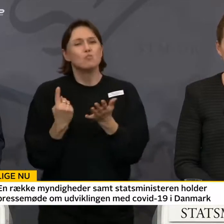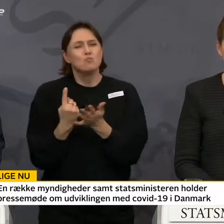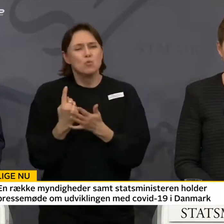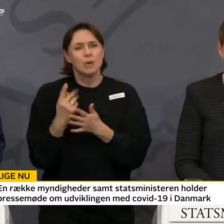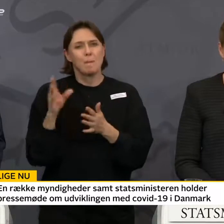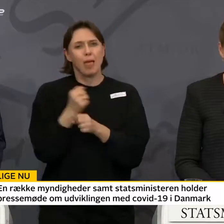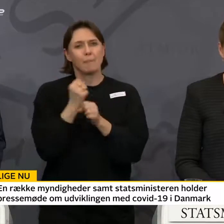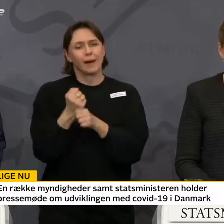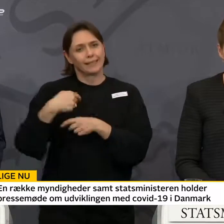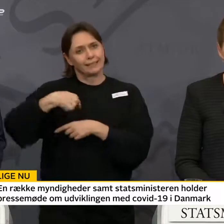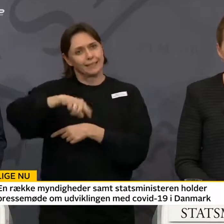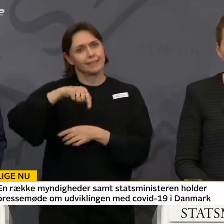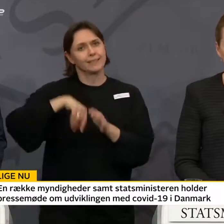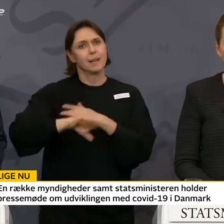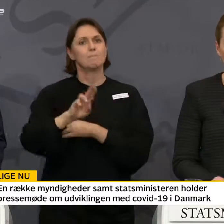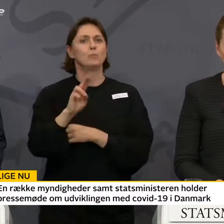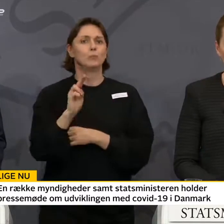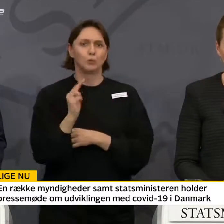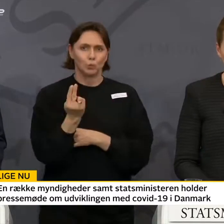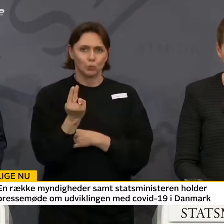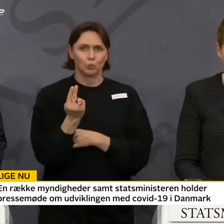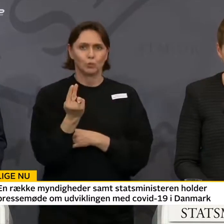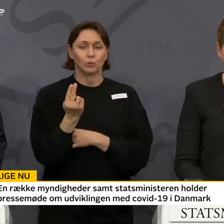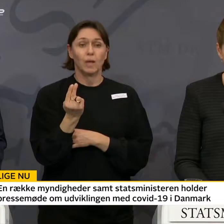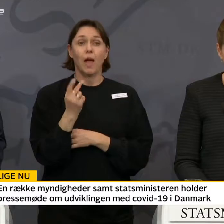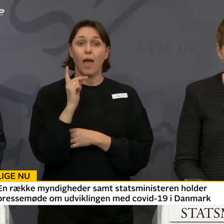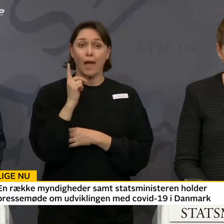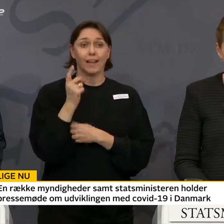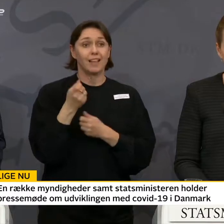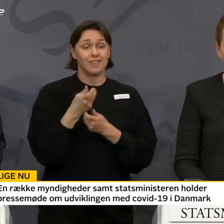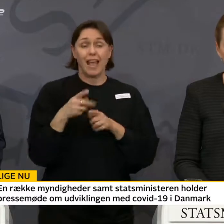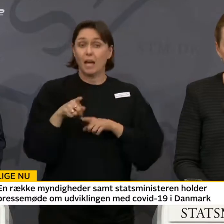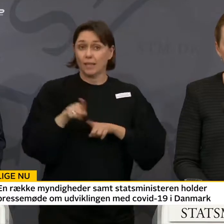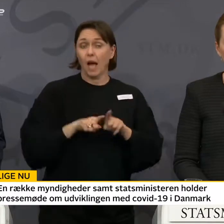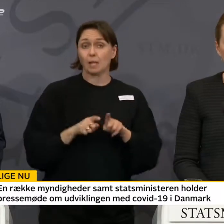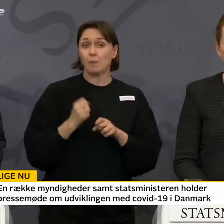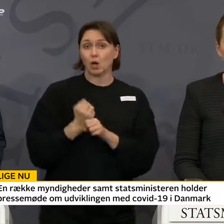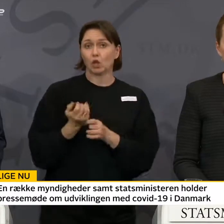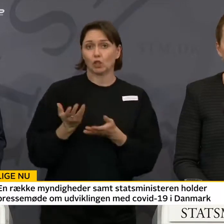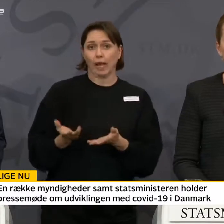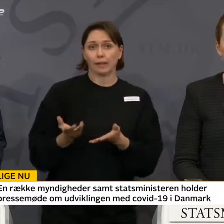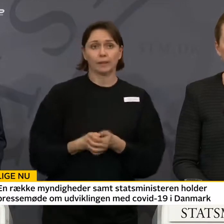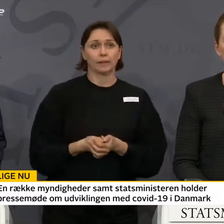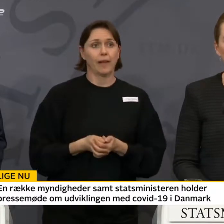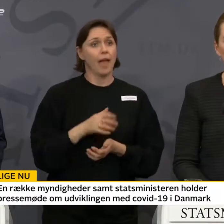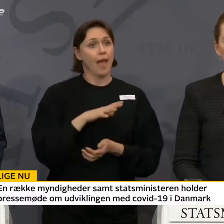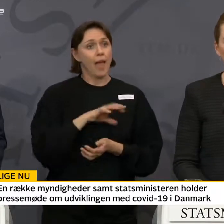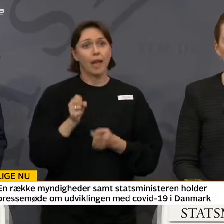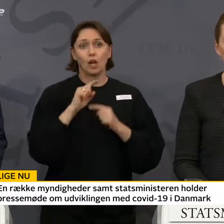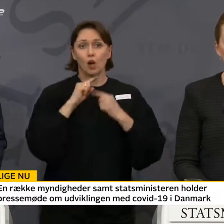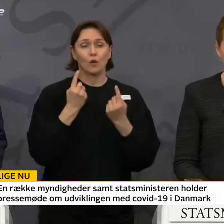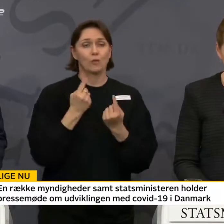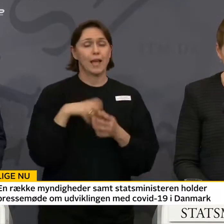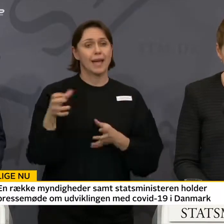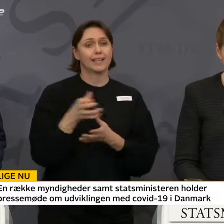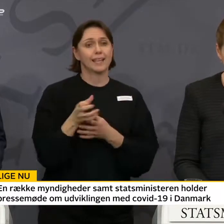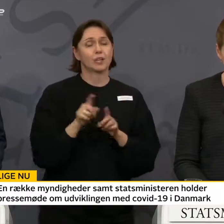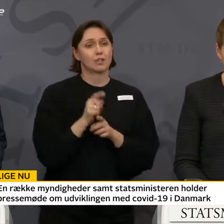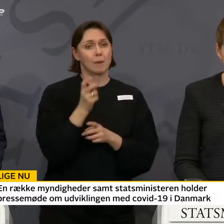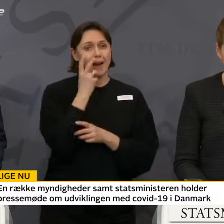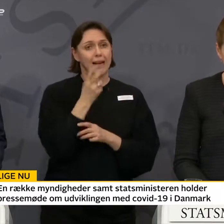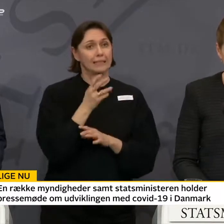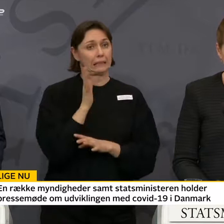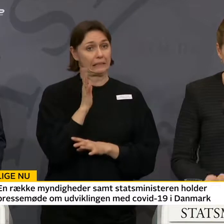medarbejdere hjem nu. Flere er allerede gået i gang. Alle offentlige ansatte, der varetager en kritisk